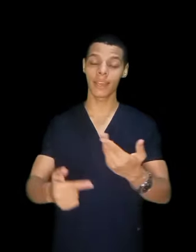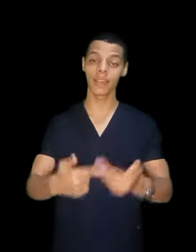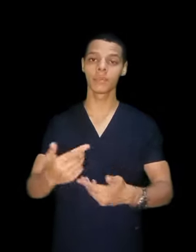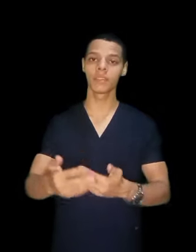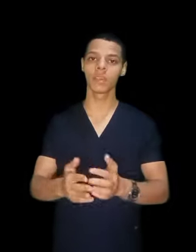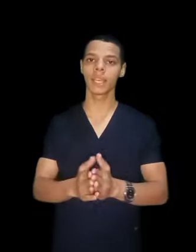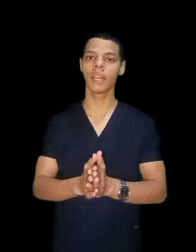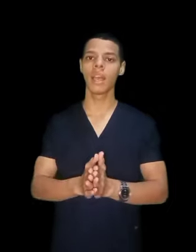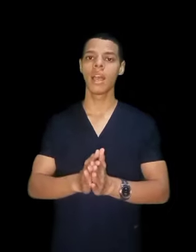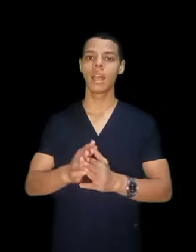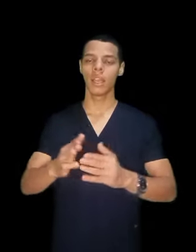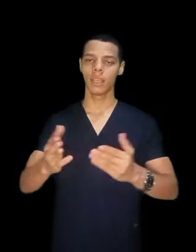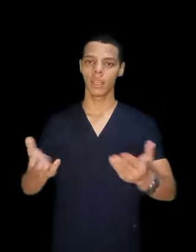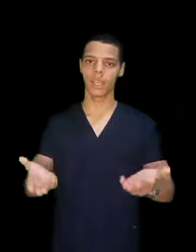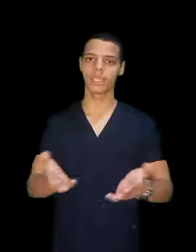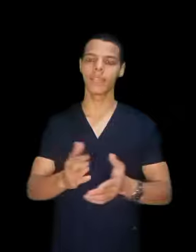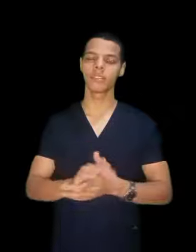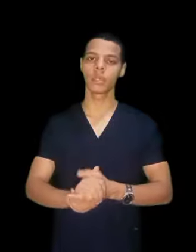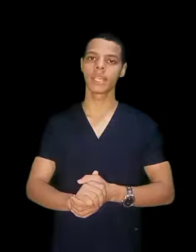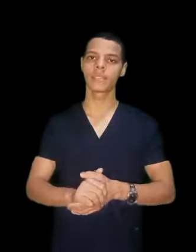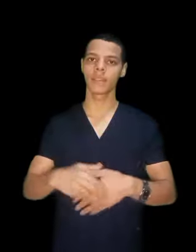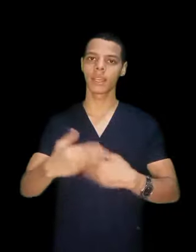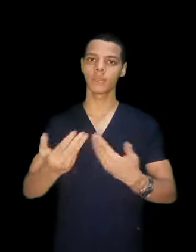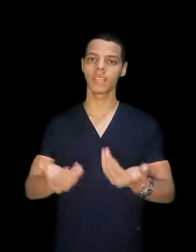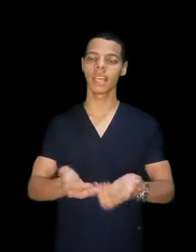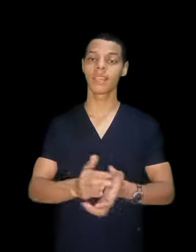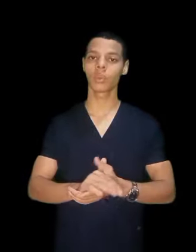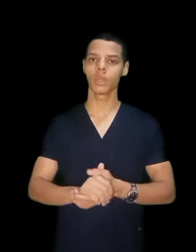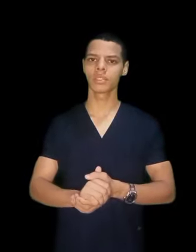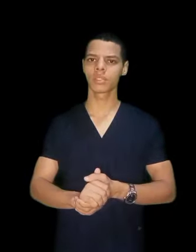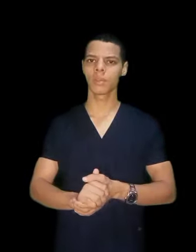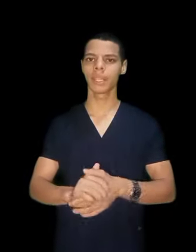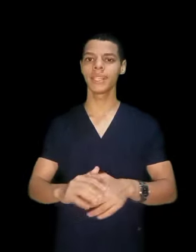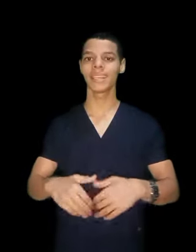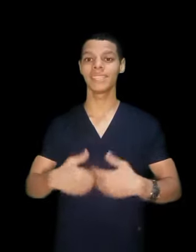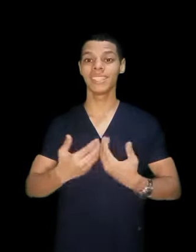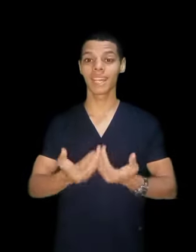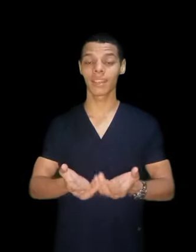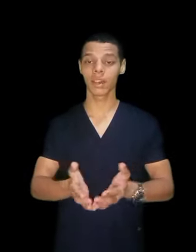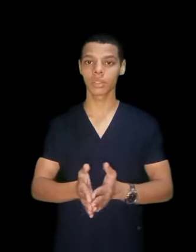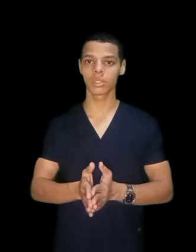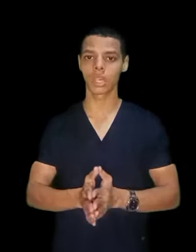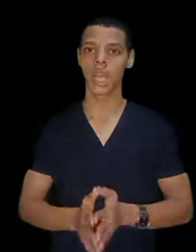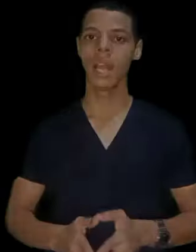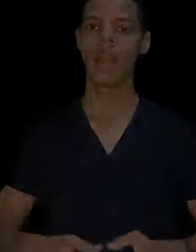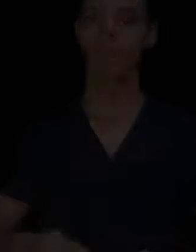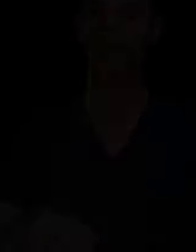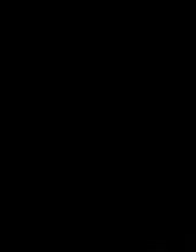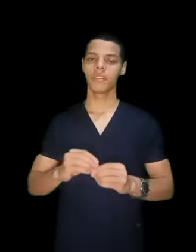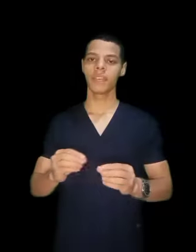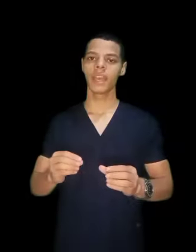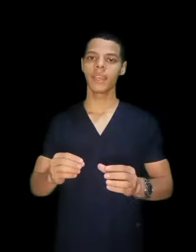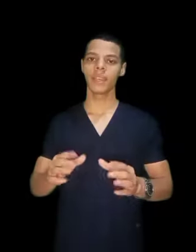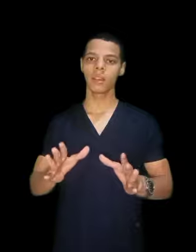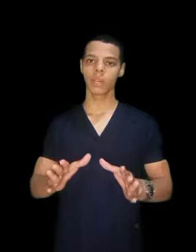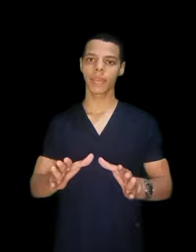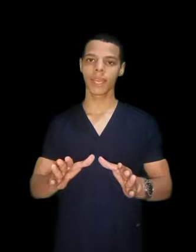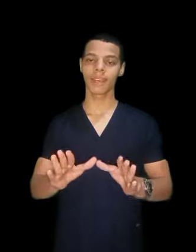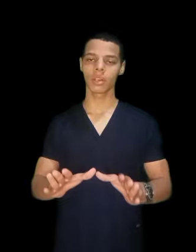اقلب في القناة هتلاقي فيديوهات تتكلمت فيها عن كلية التمريد هتفيدك اكتر في النهاية لو انا مكانك